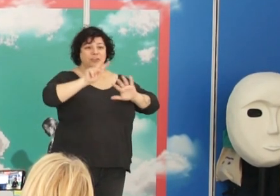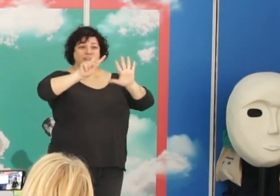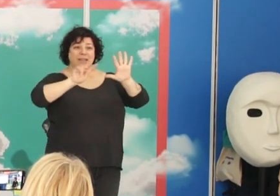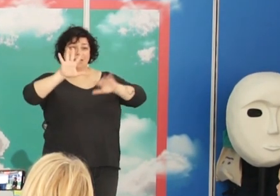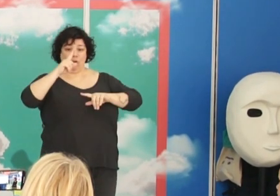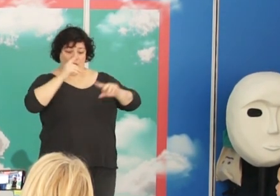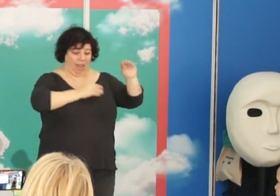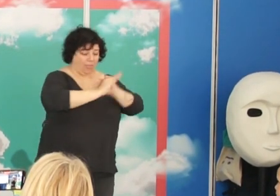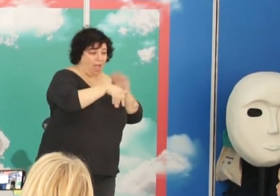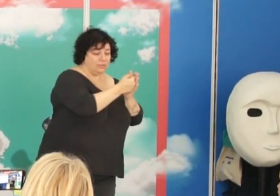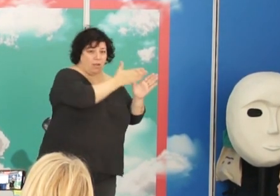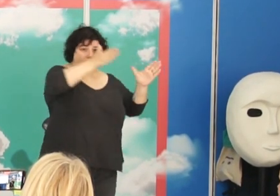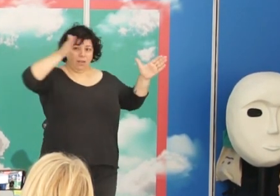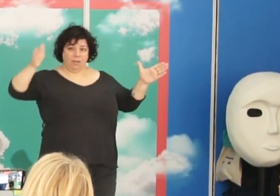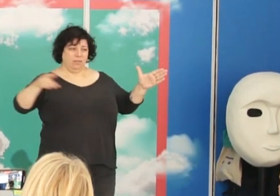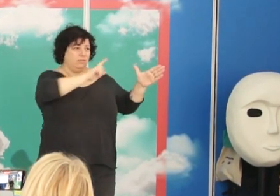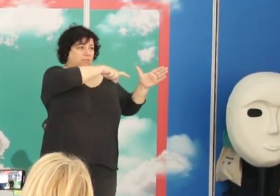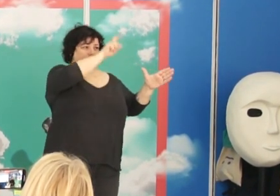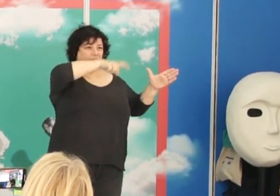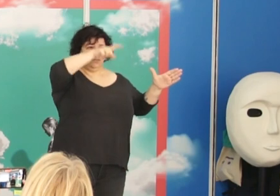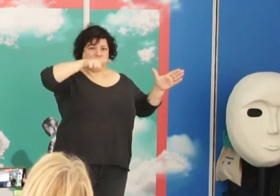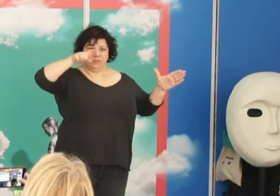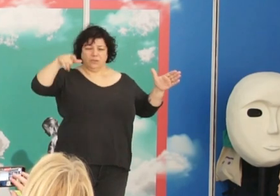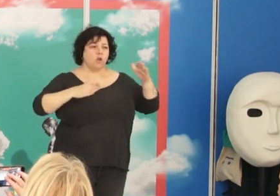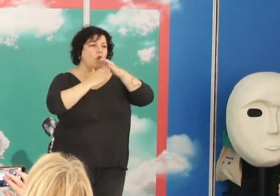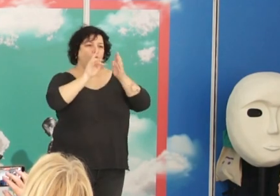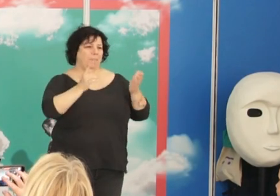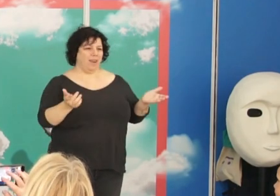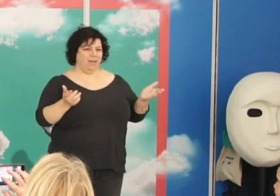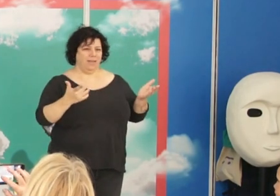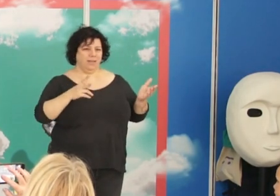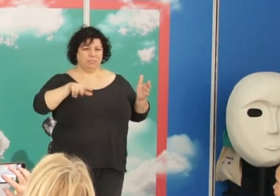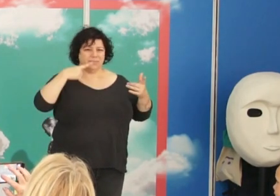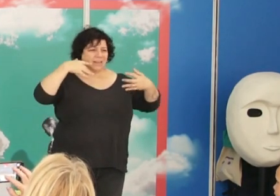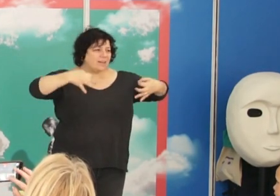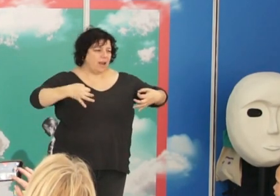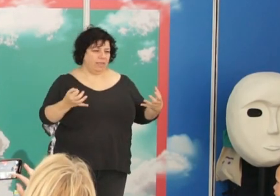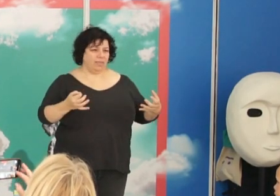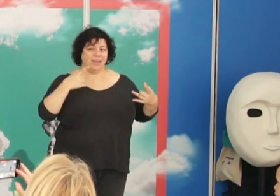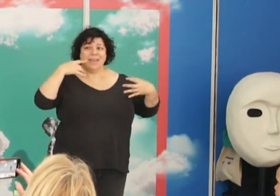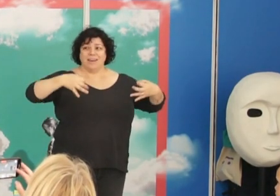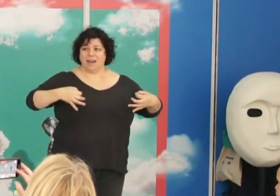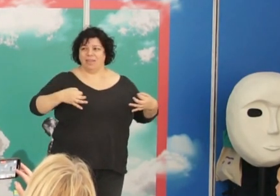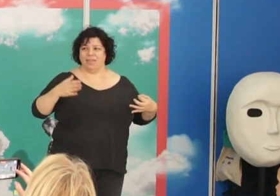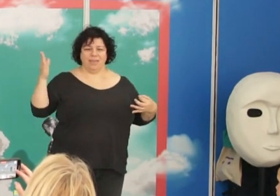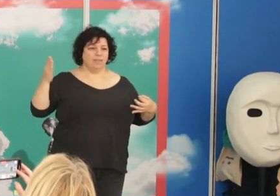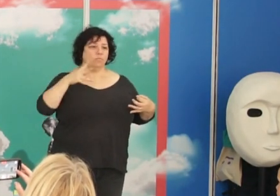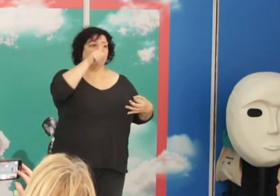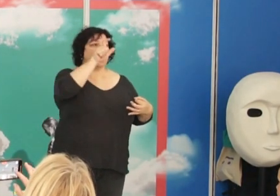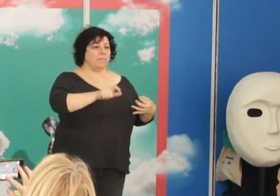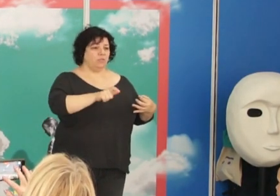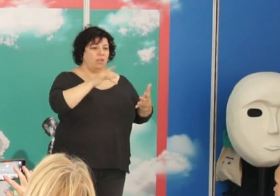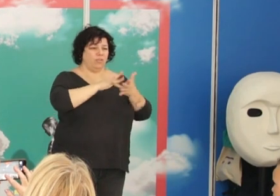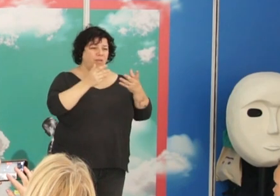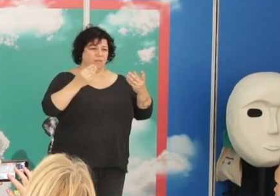año en el que yo nací y ahí lo tienen. No paramos, ¿no? O sea, es una realidad, yo les voy a hablar de la realidad de una persona que